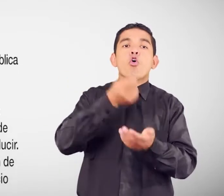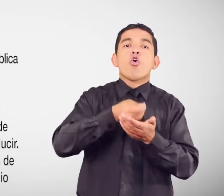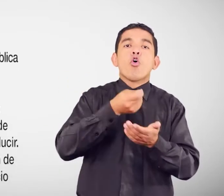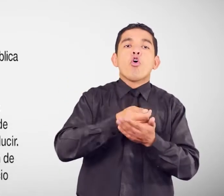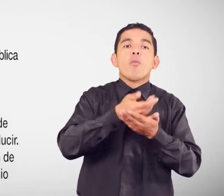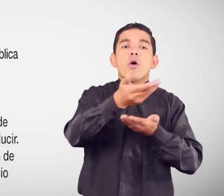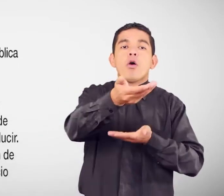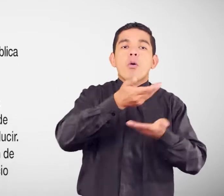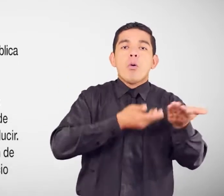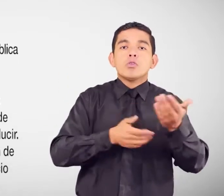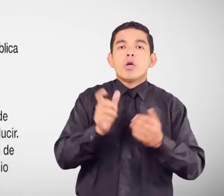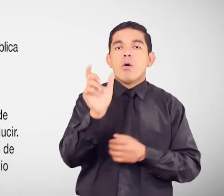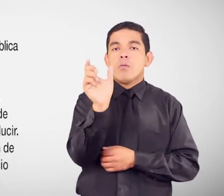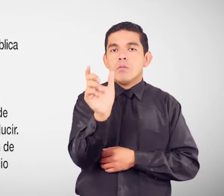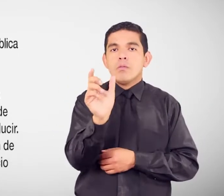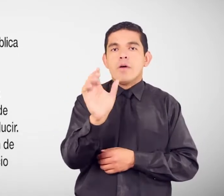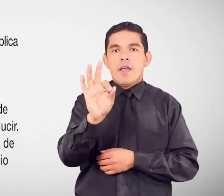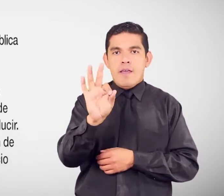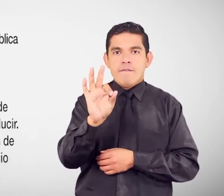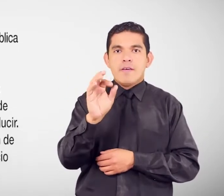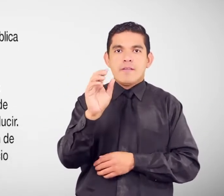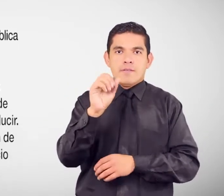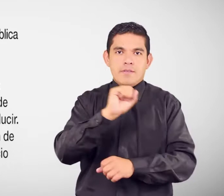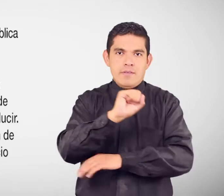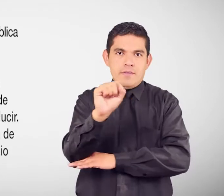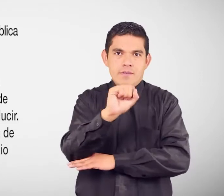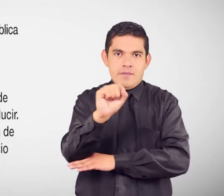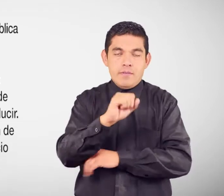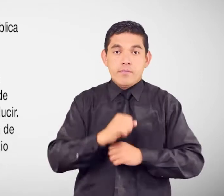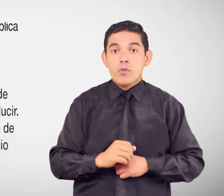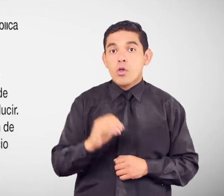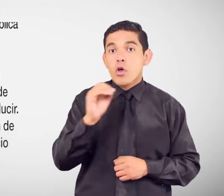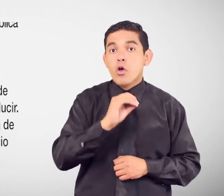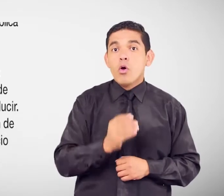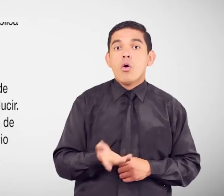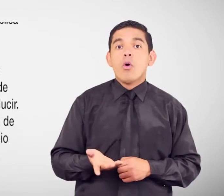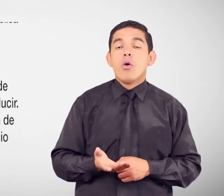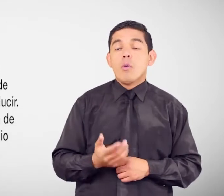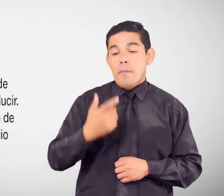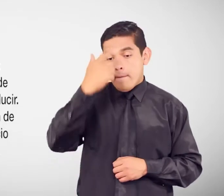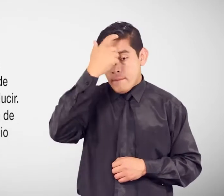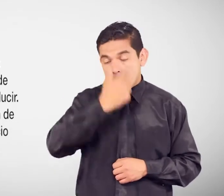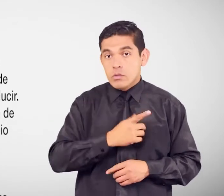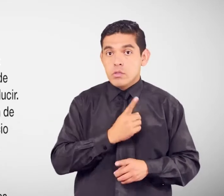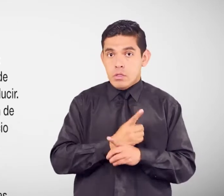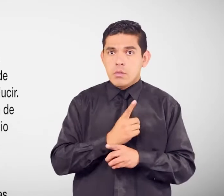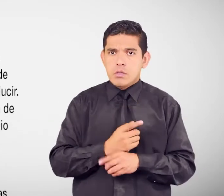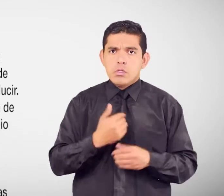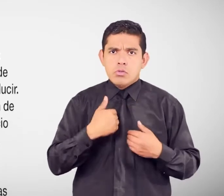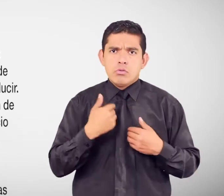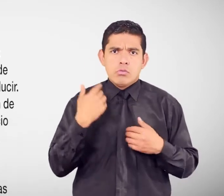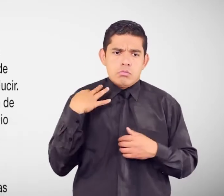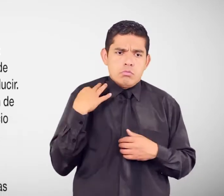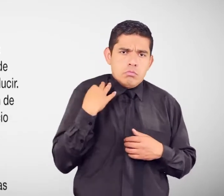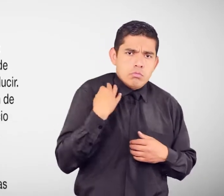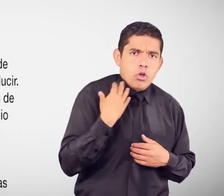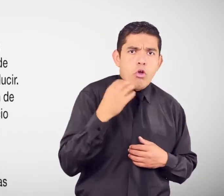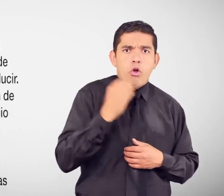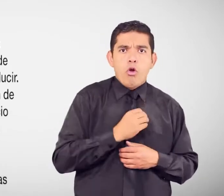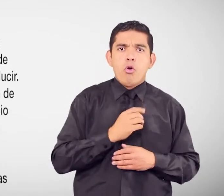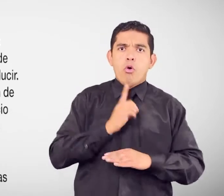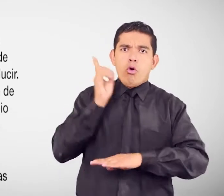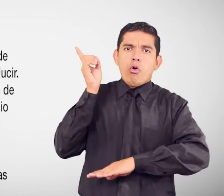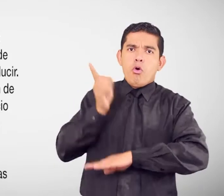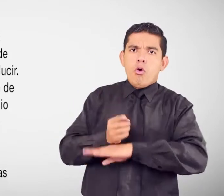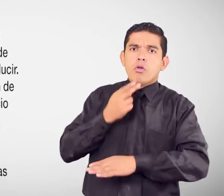También se puede Recalificar A petición De la persona Con discapacidad O por oficio Del MSP En auditorías De